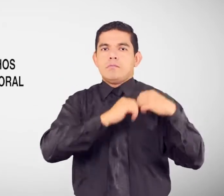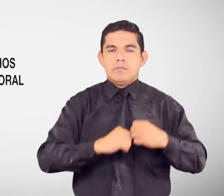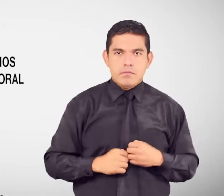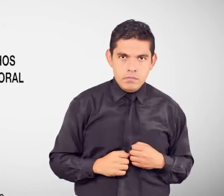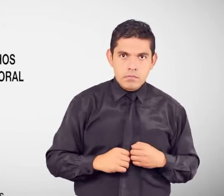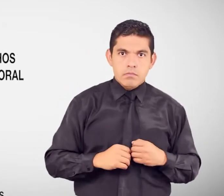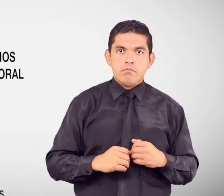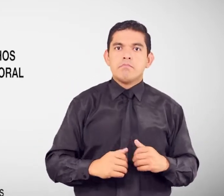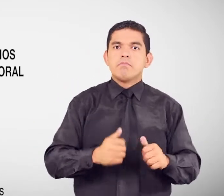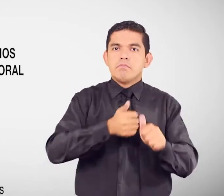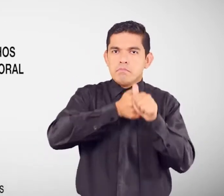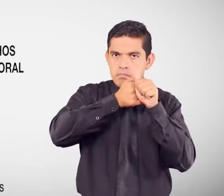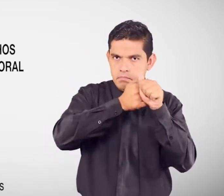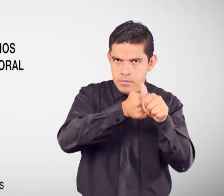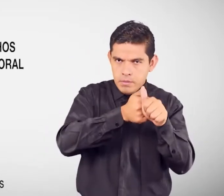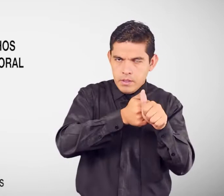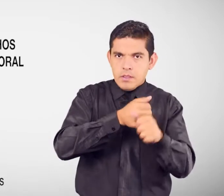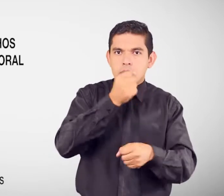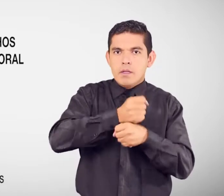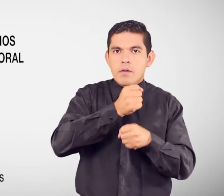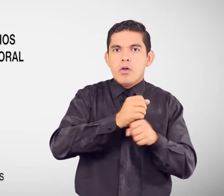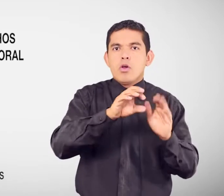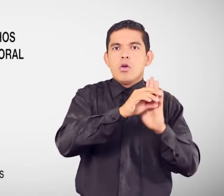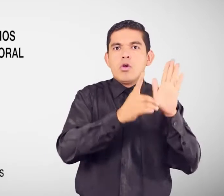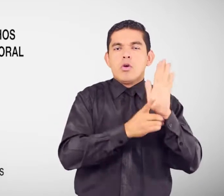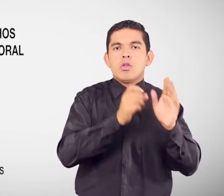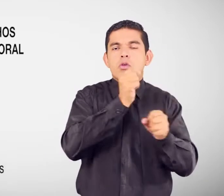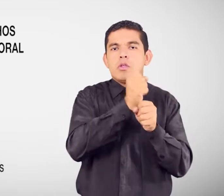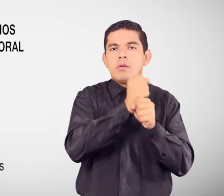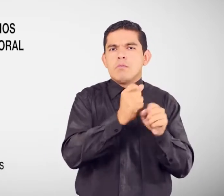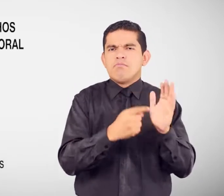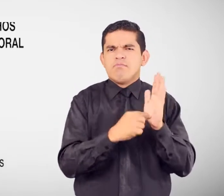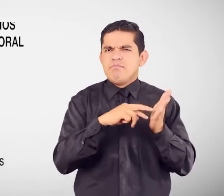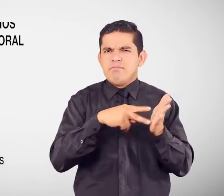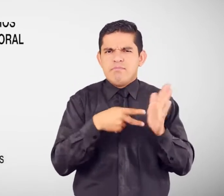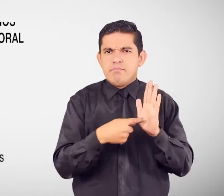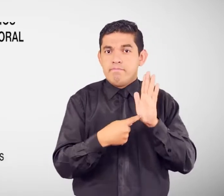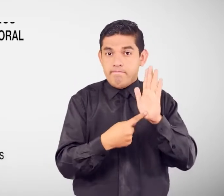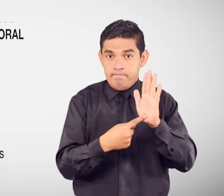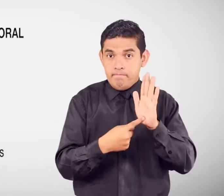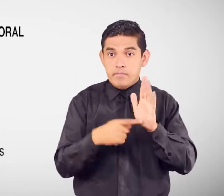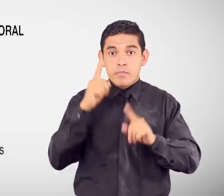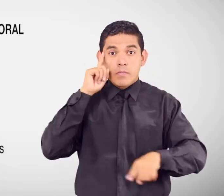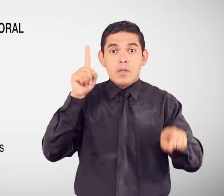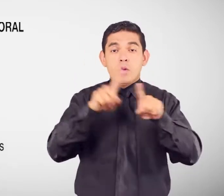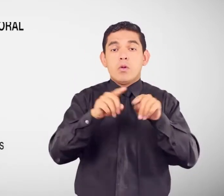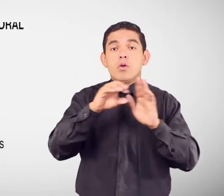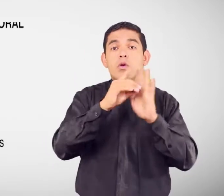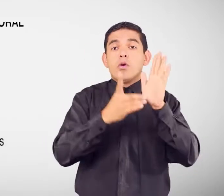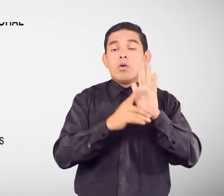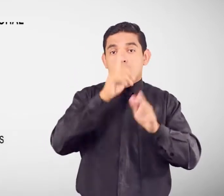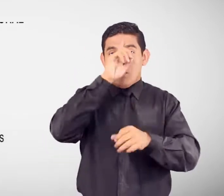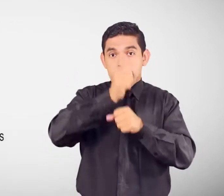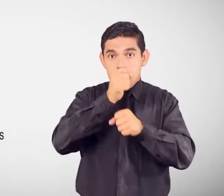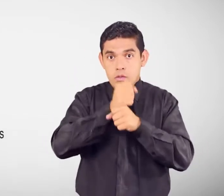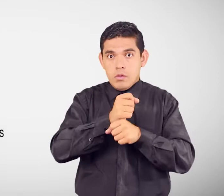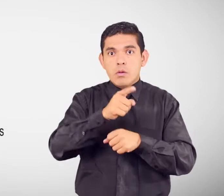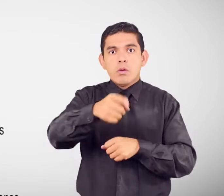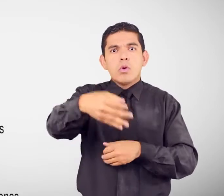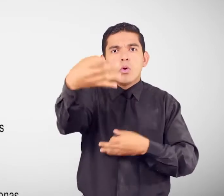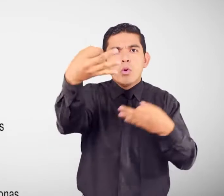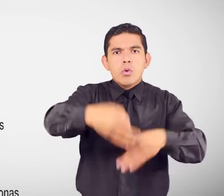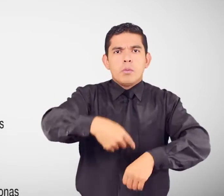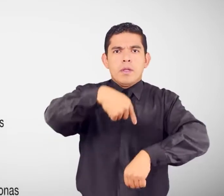laboral en el código del trabajo ¿En qué consiste? De acuerdo al código de trabajo Tienes derecho a que se cumpla el tiempo